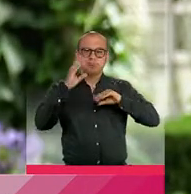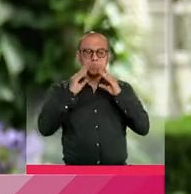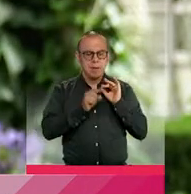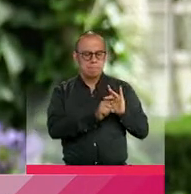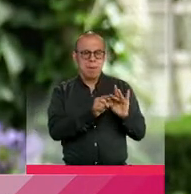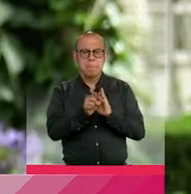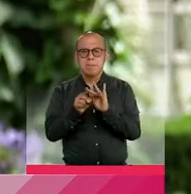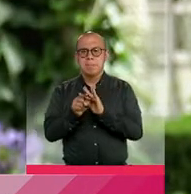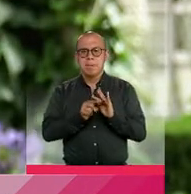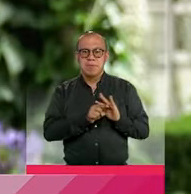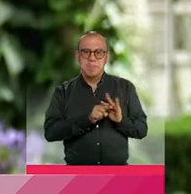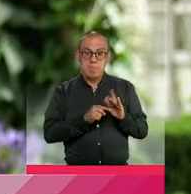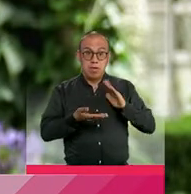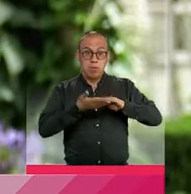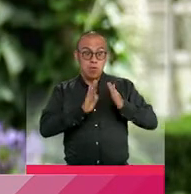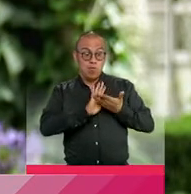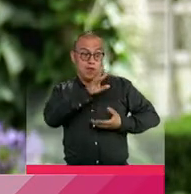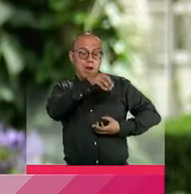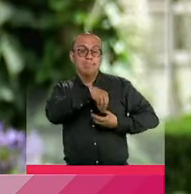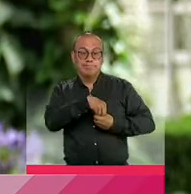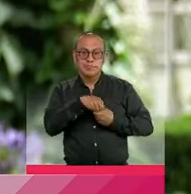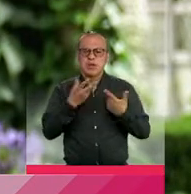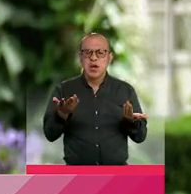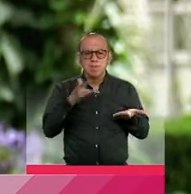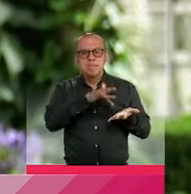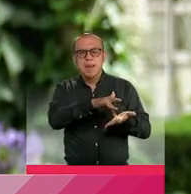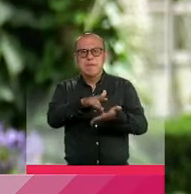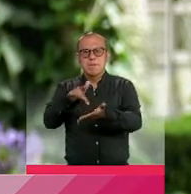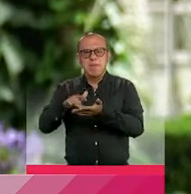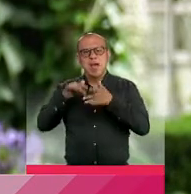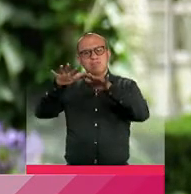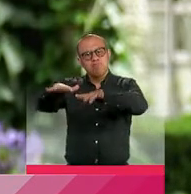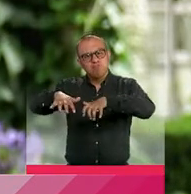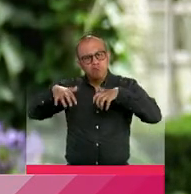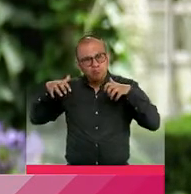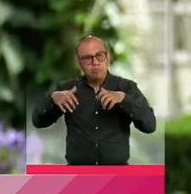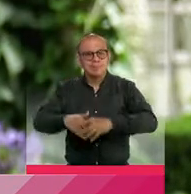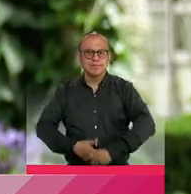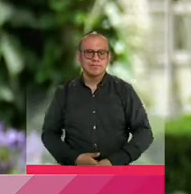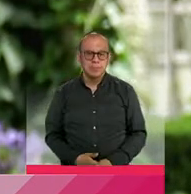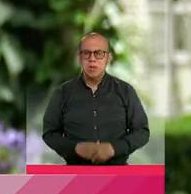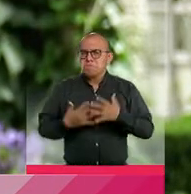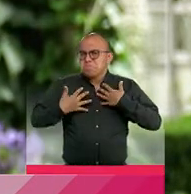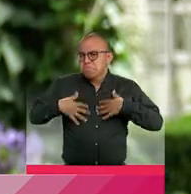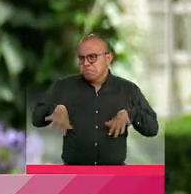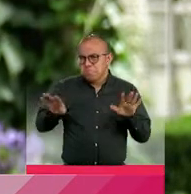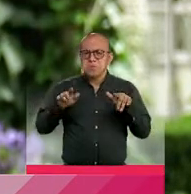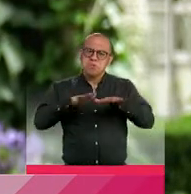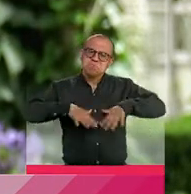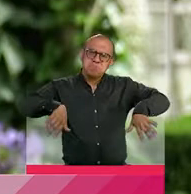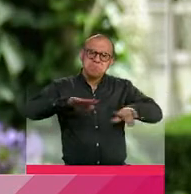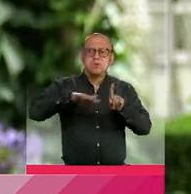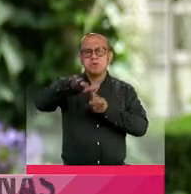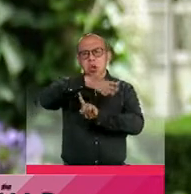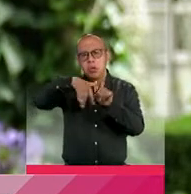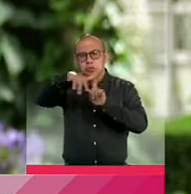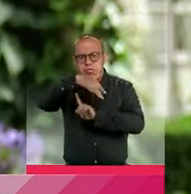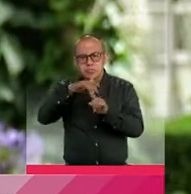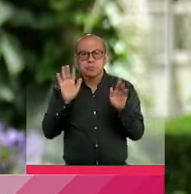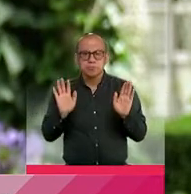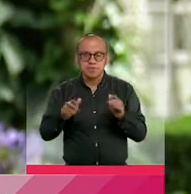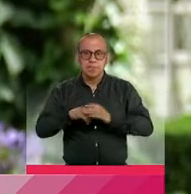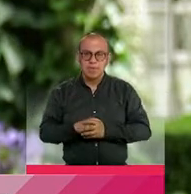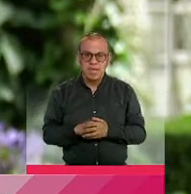práctica, con la misma comunidad, asistiendo a otros eventos de cualquier ámbito, en cualquier contexto y